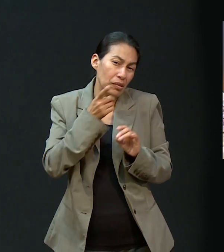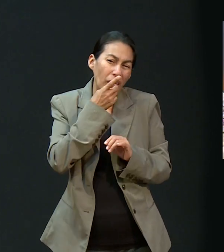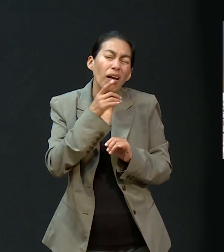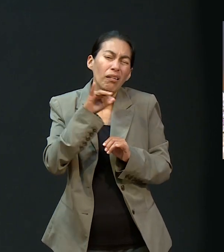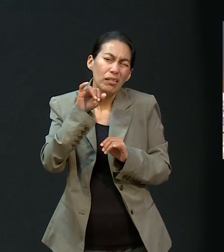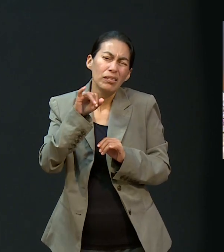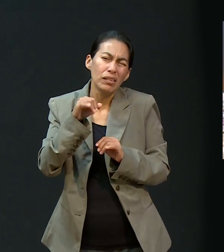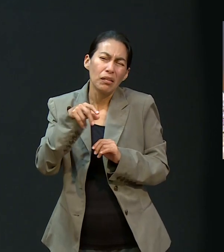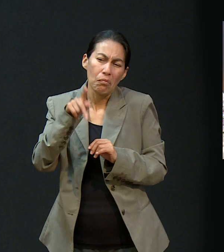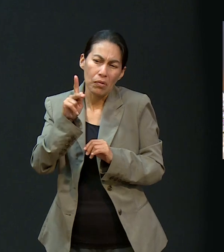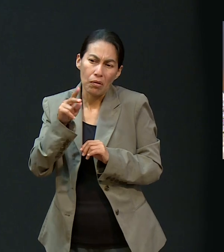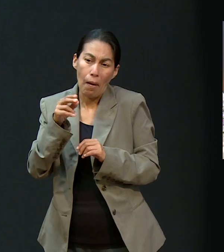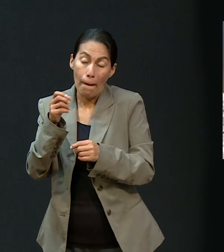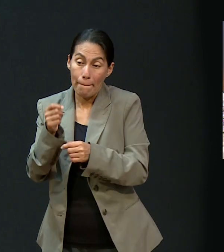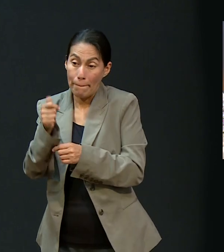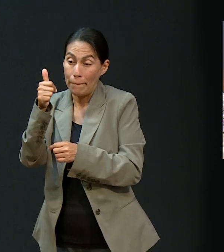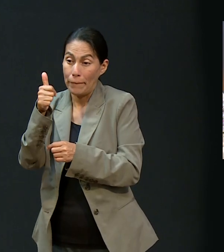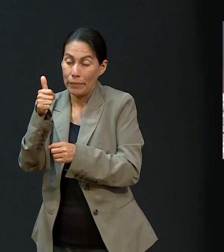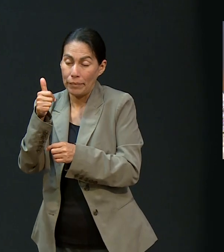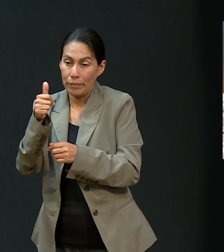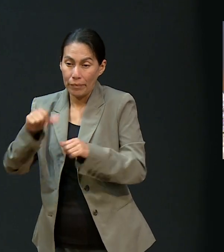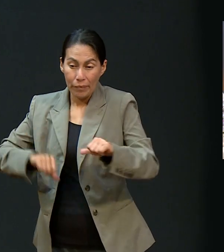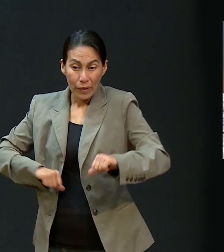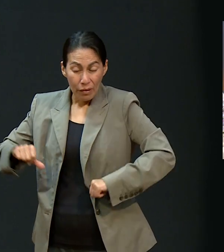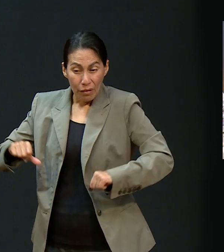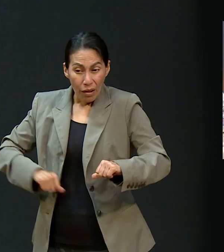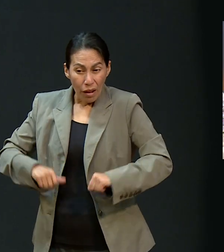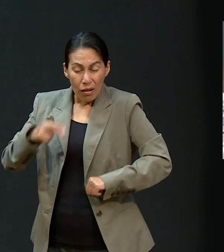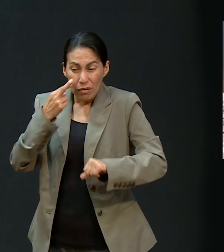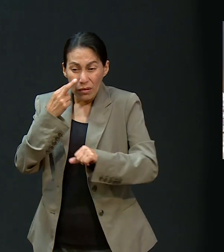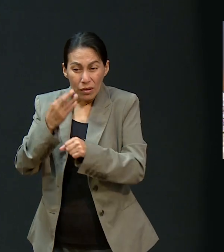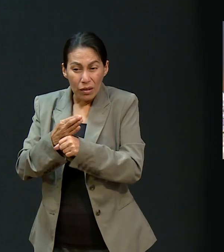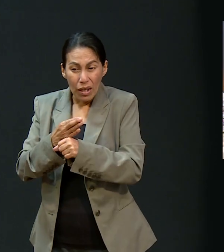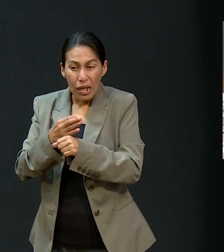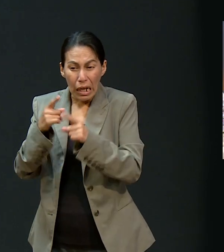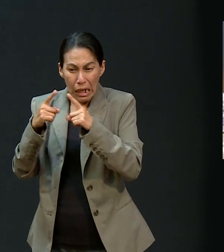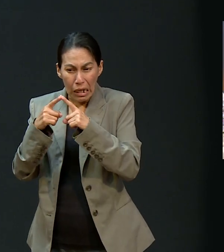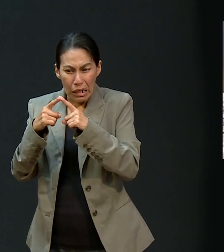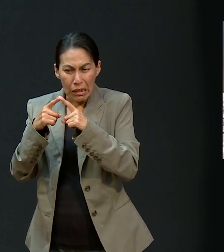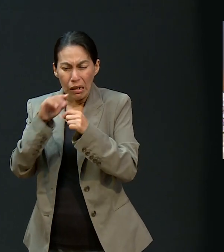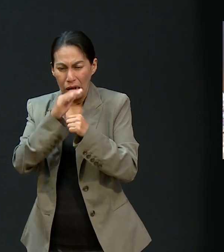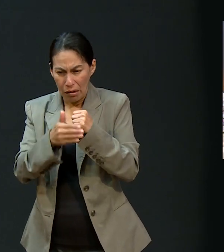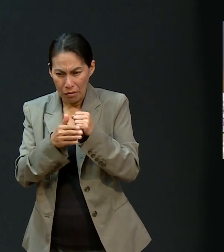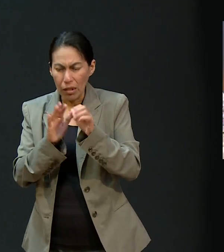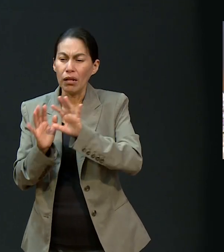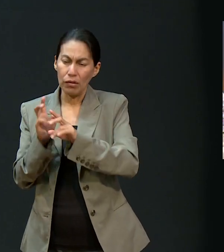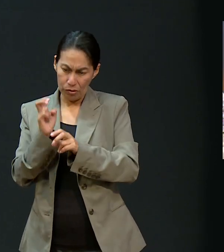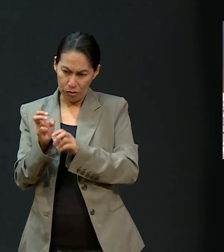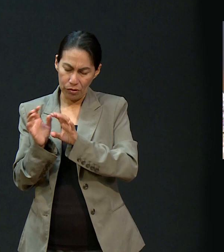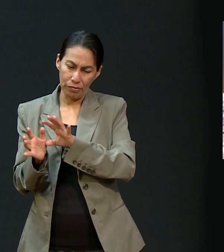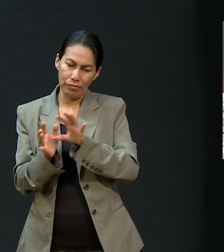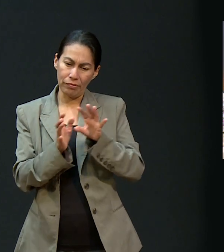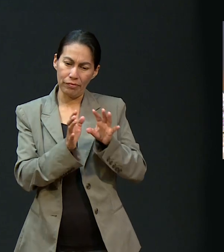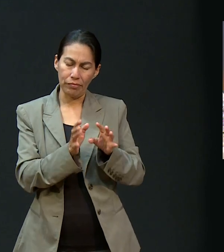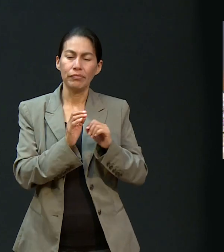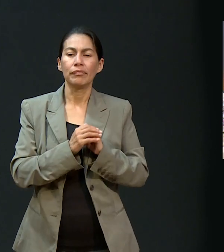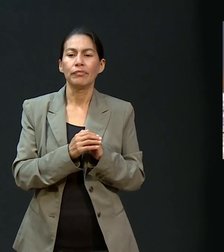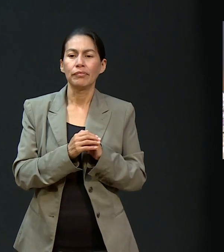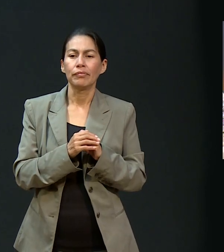no, creo que sí, pero que termine de hacer estas actividades, las responsabilidades que tenía en la iglesia. Dije, las voy dejando poco a poco para que cuando yo esté